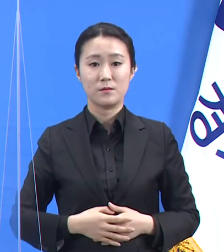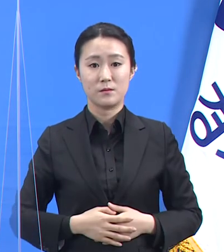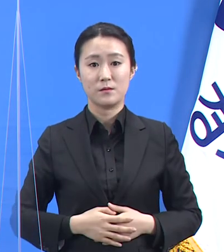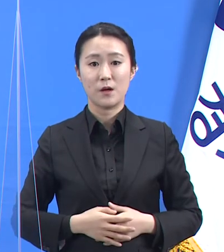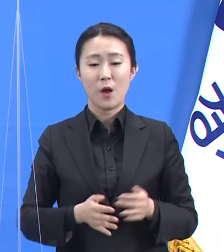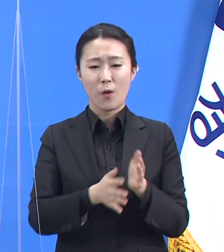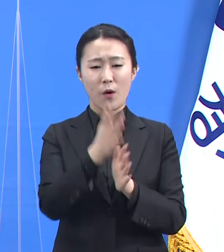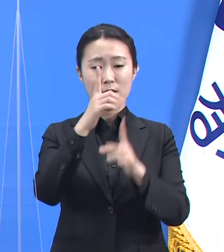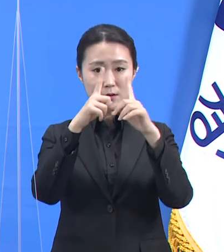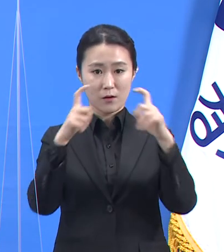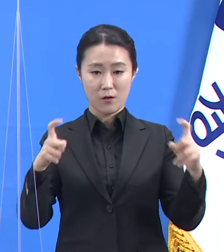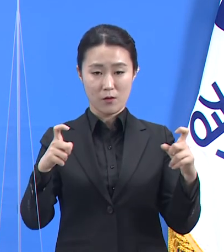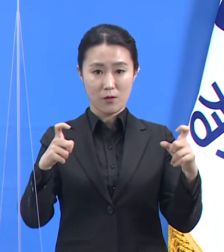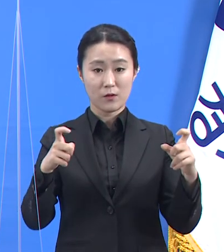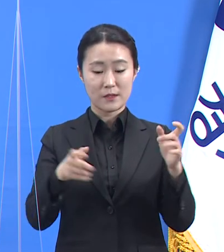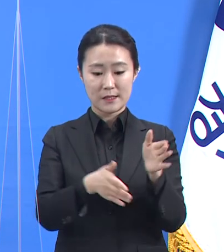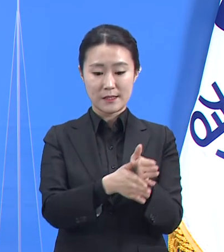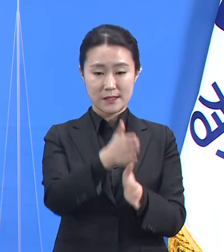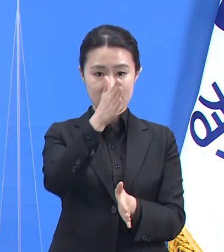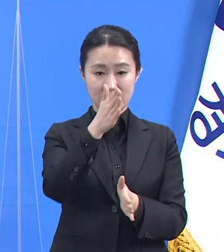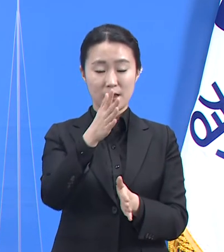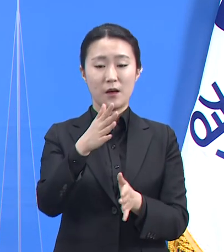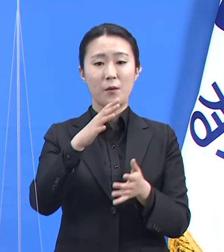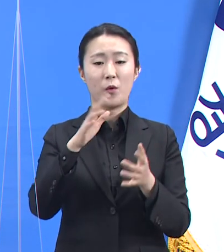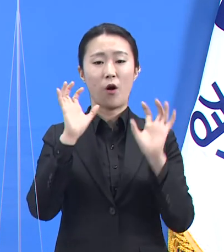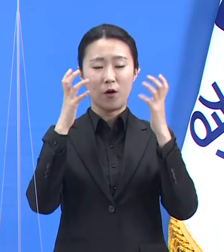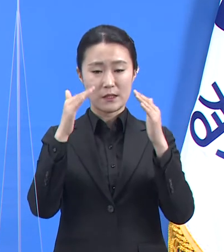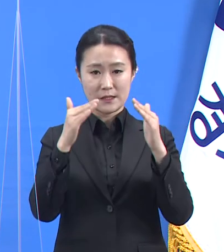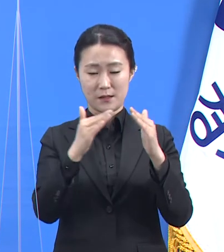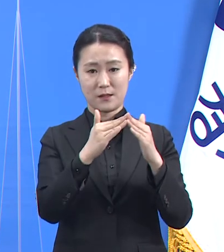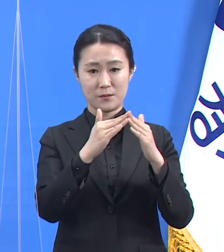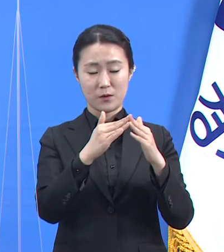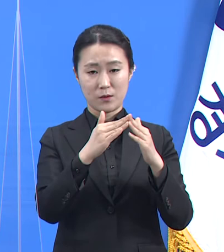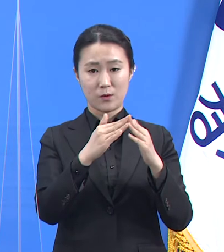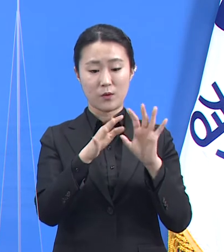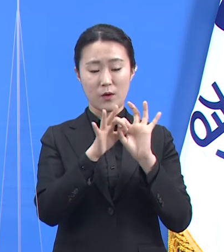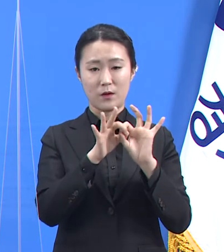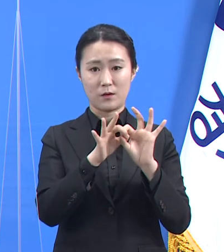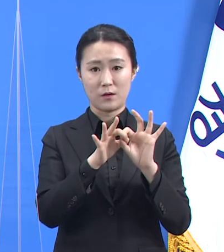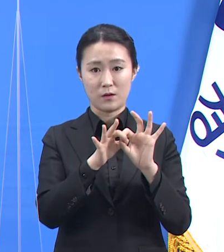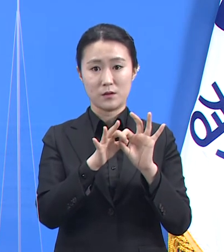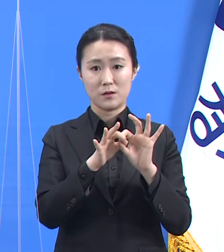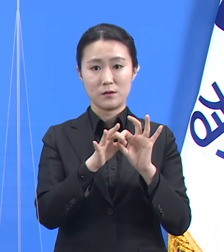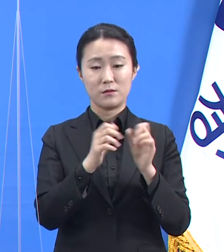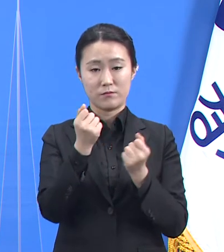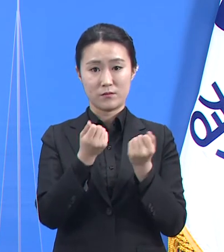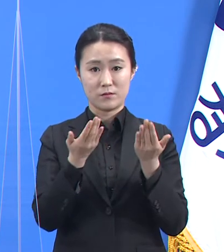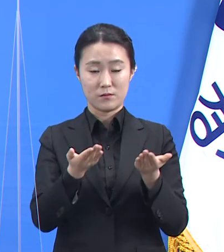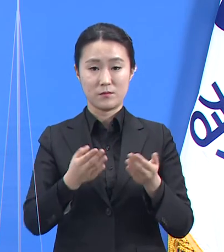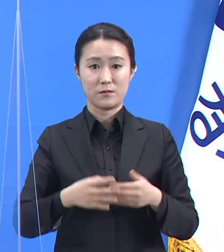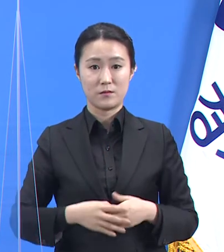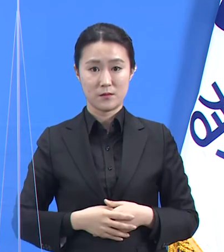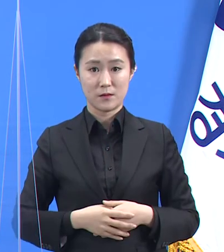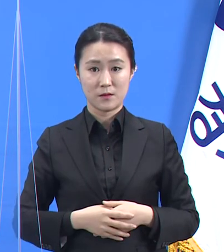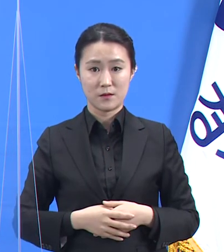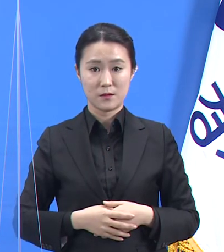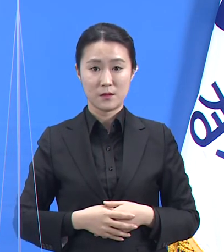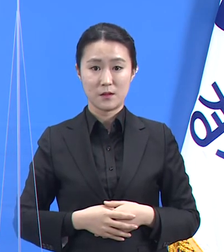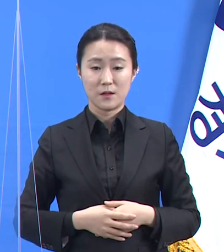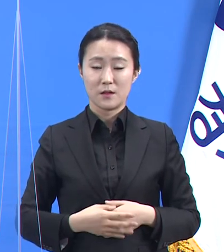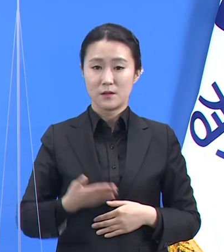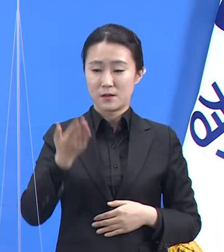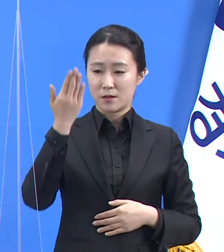유행입니다. 지난 23일 지표 환자 한 명이 확진 판정을 받았고 그의 가족 한 명이